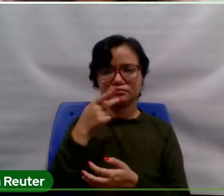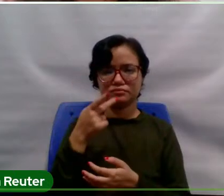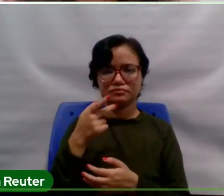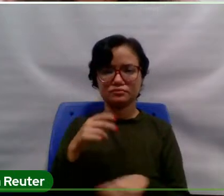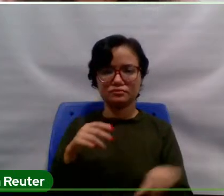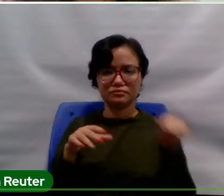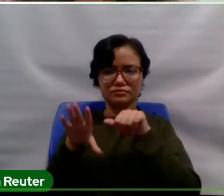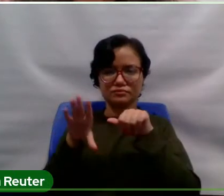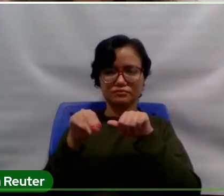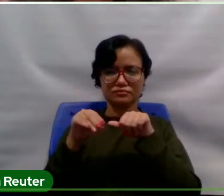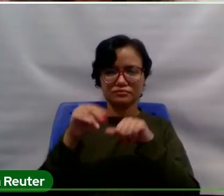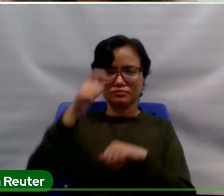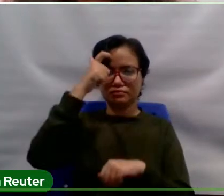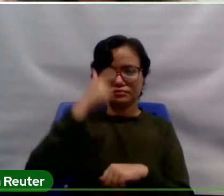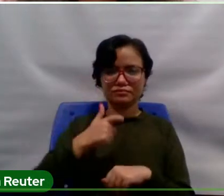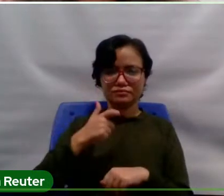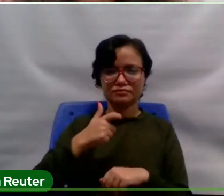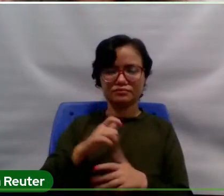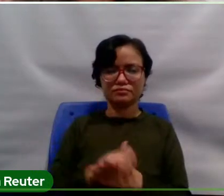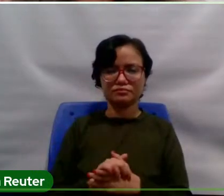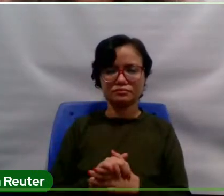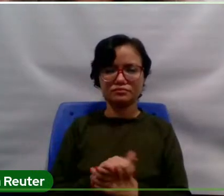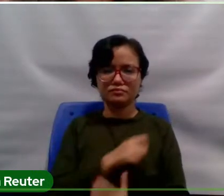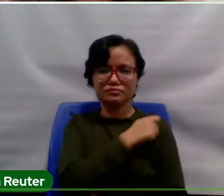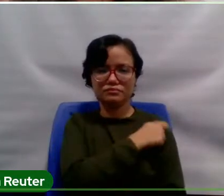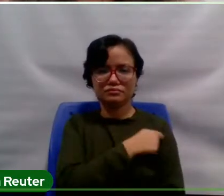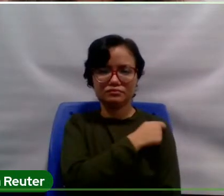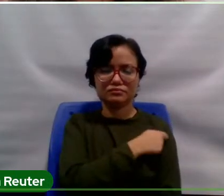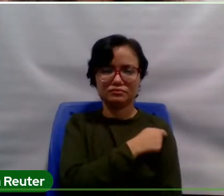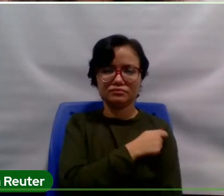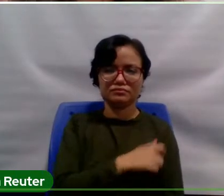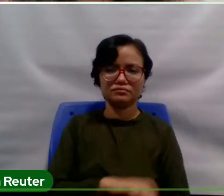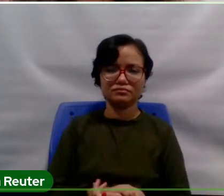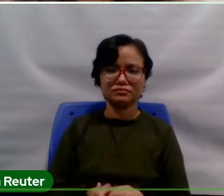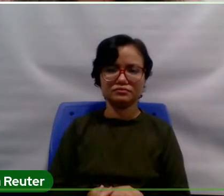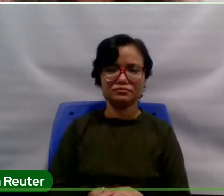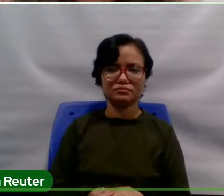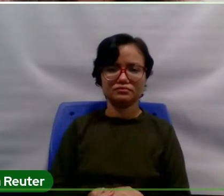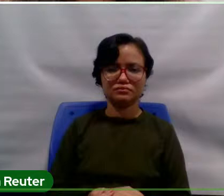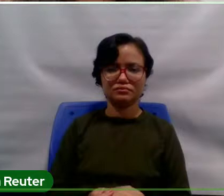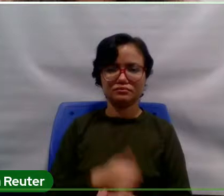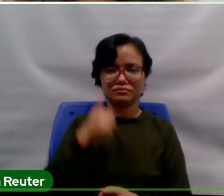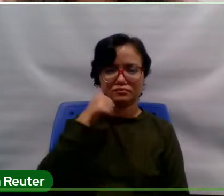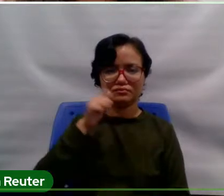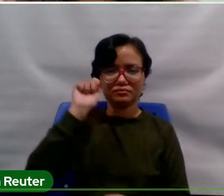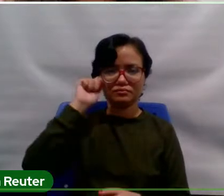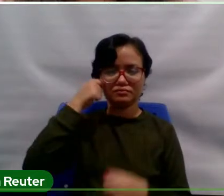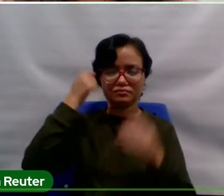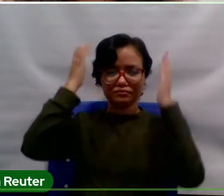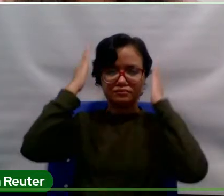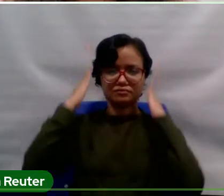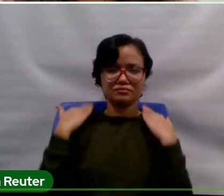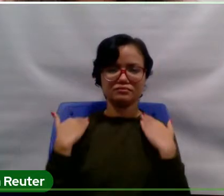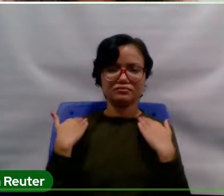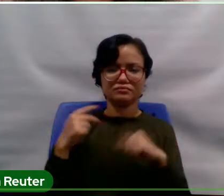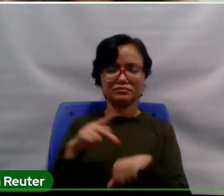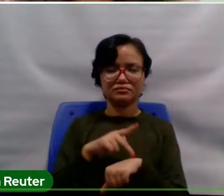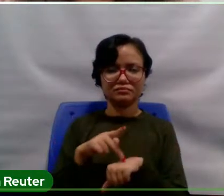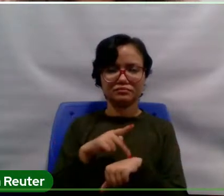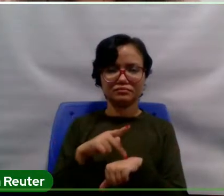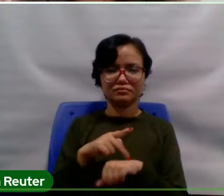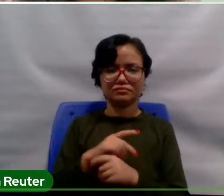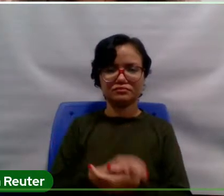né? Para os alunos, é que eu sou uma mulher preta, do cabelo preto, eu estou